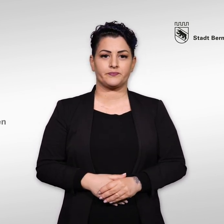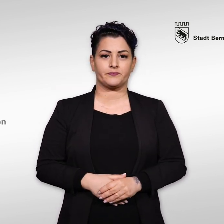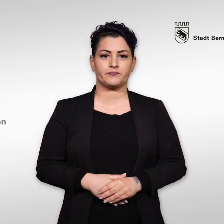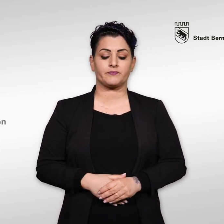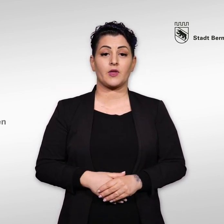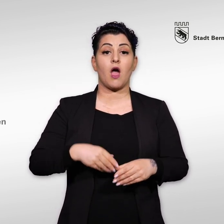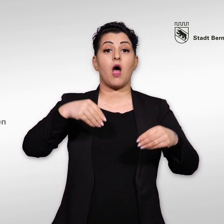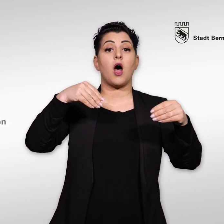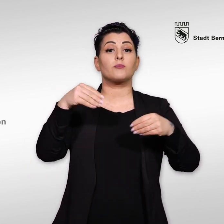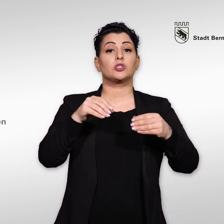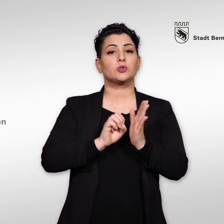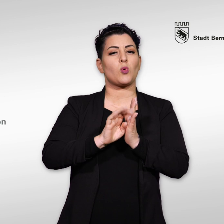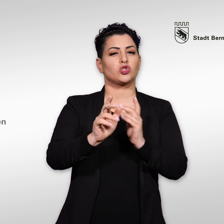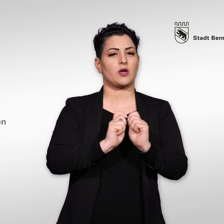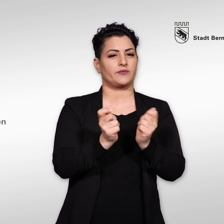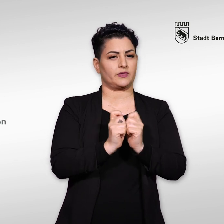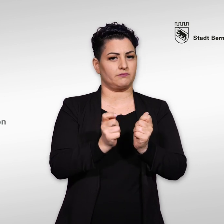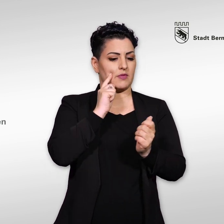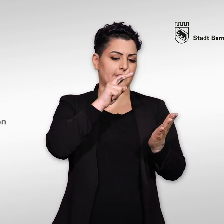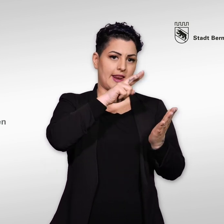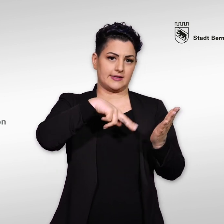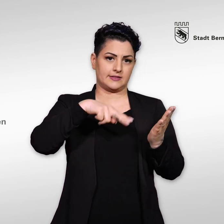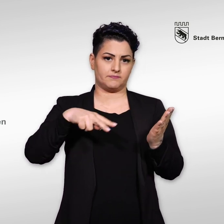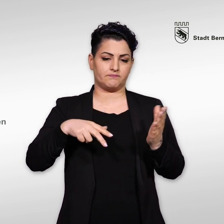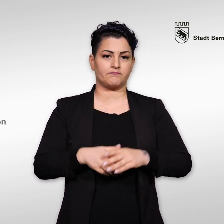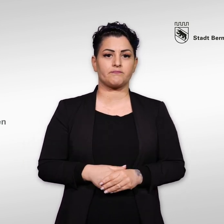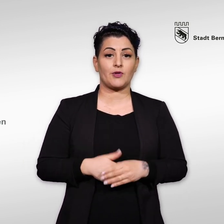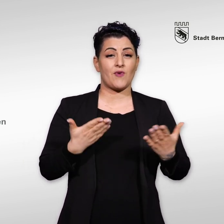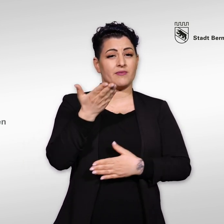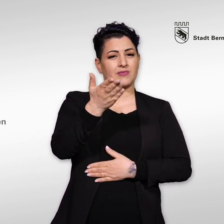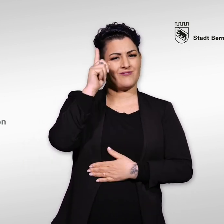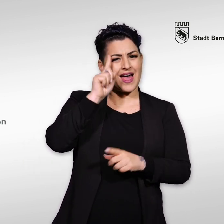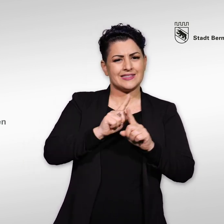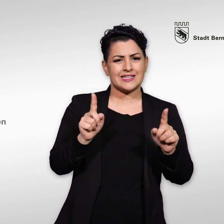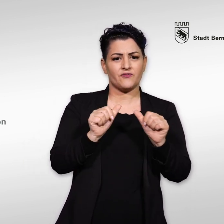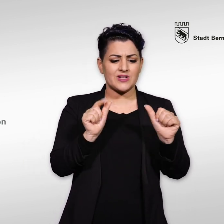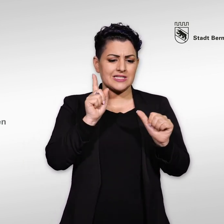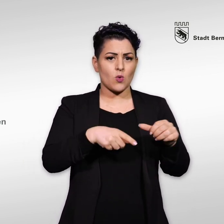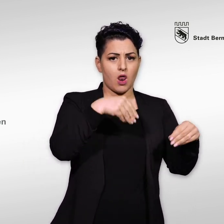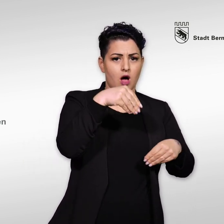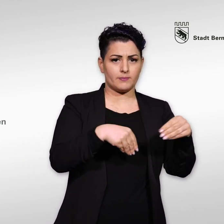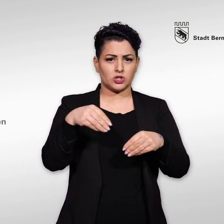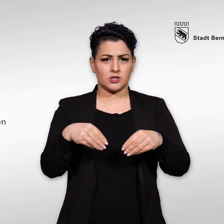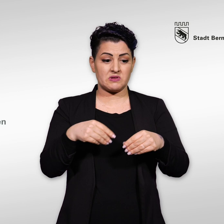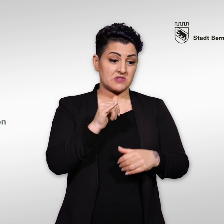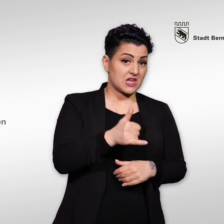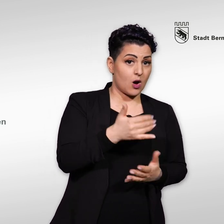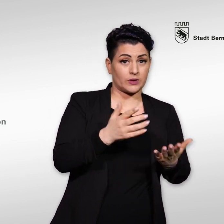Zweitens Abstimmungsbotschaft lesen Falls Sie noch nicht wissen, wie Sie abstimmen möchten, lesen Sie die